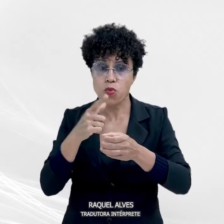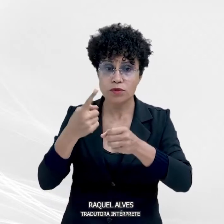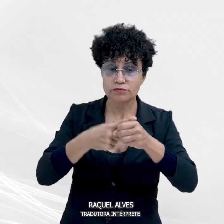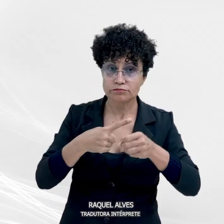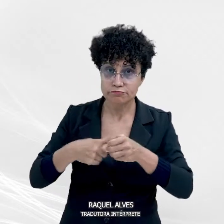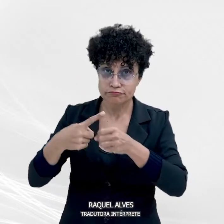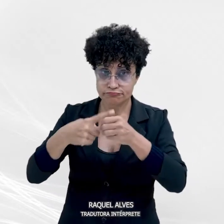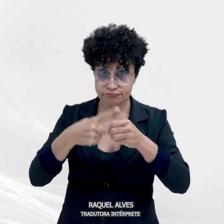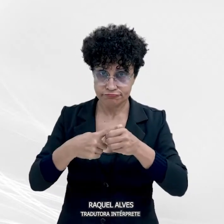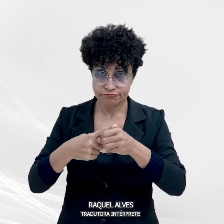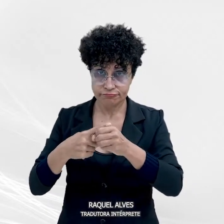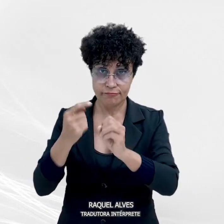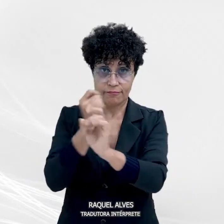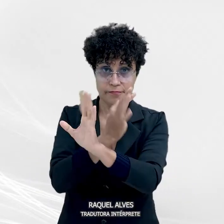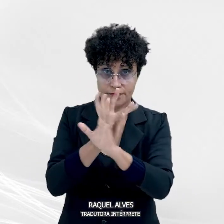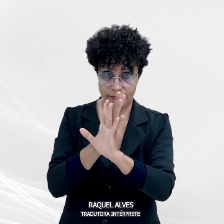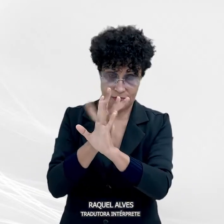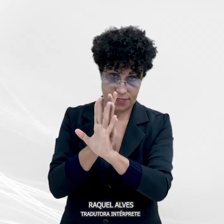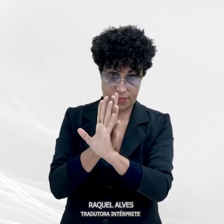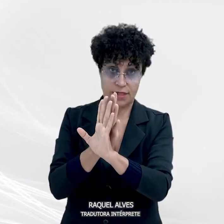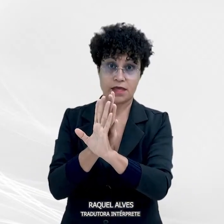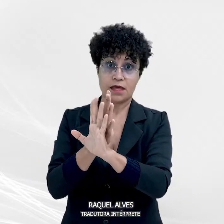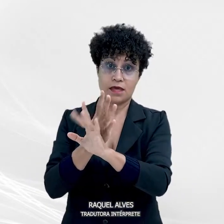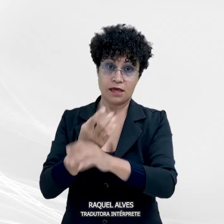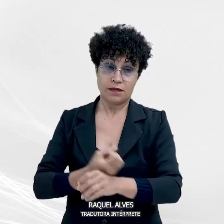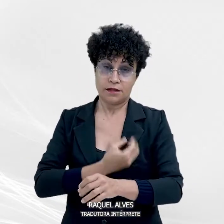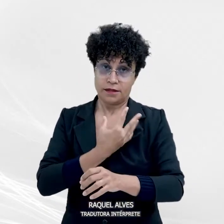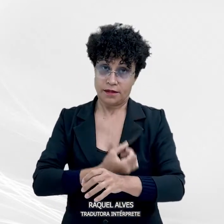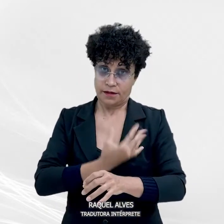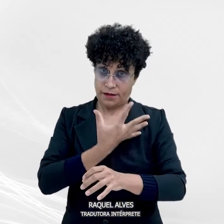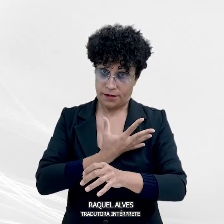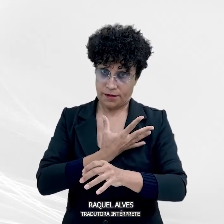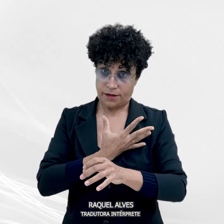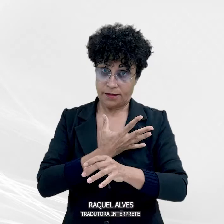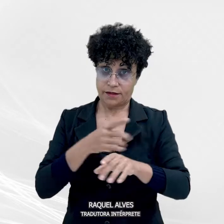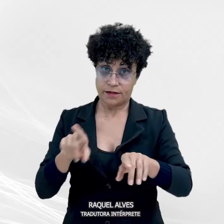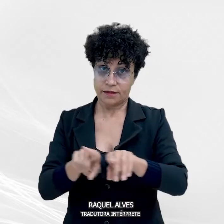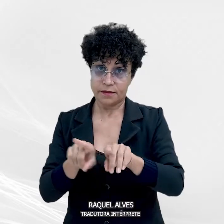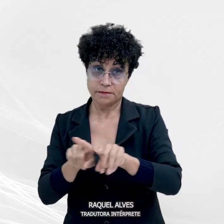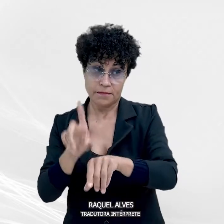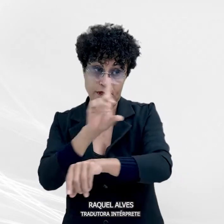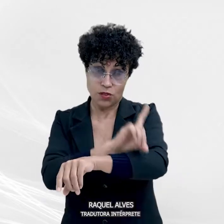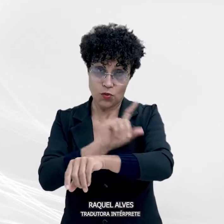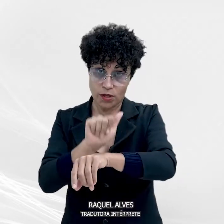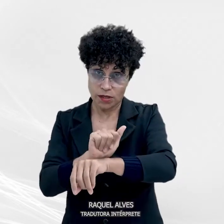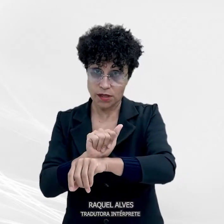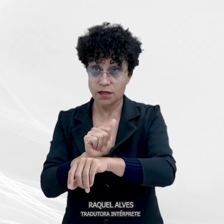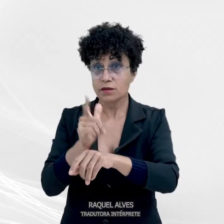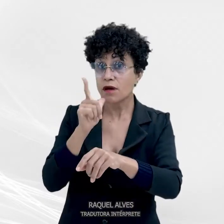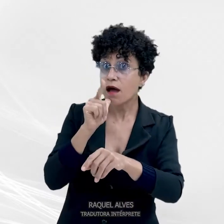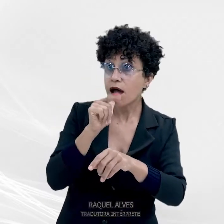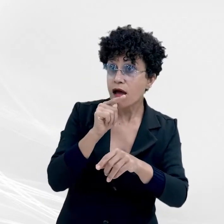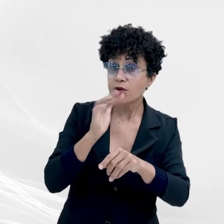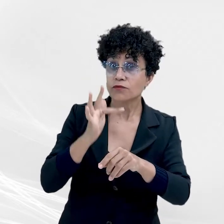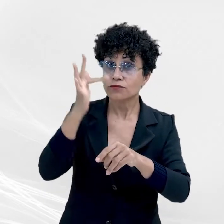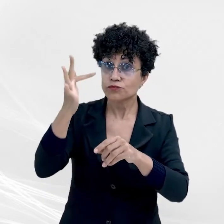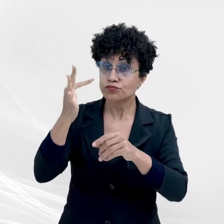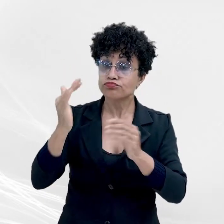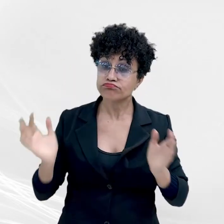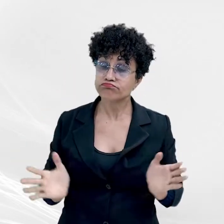Cipa analisam a viabilidade de implantação do projeto Água para o Futuro, desenvolvido pelo Ministério Público do Estado